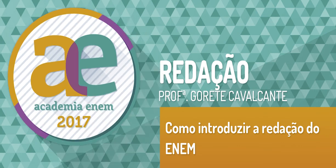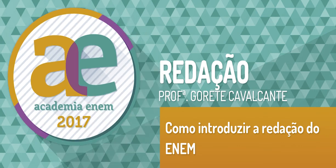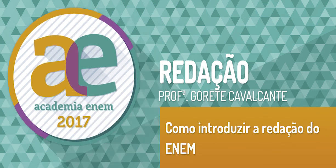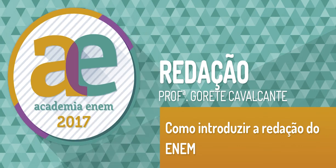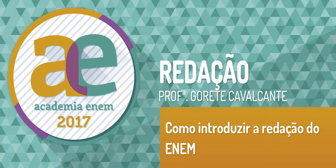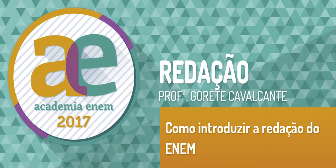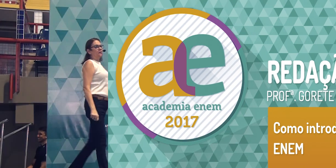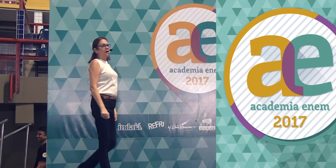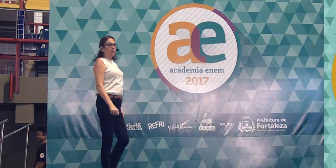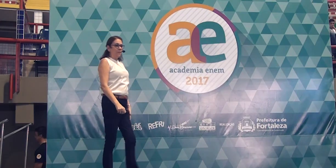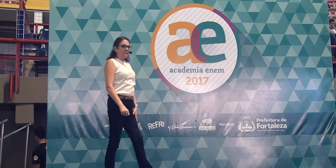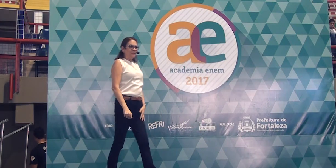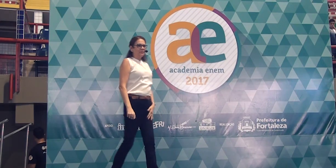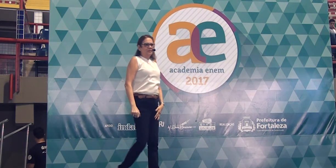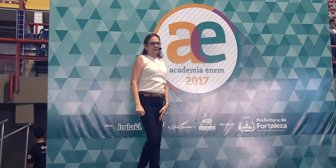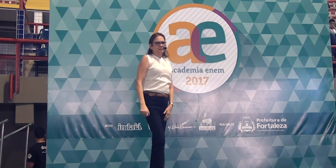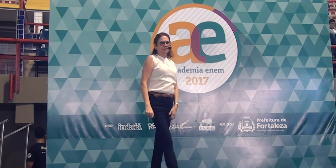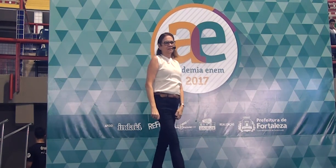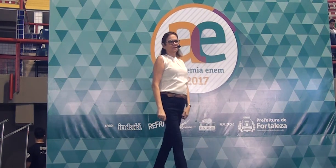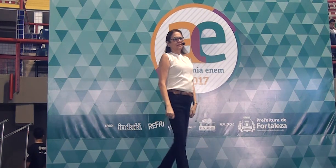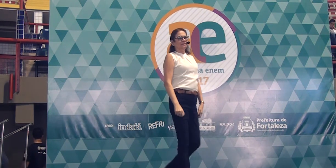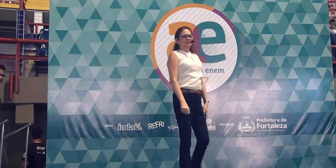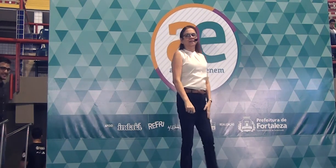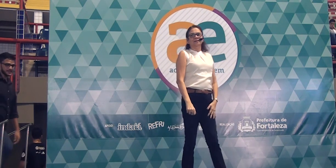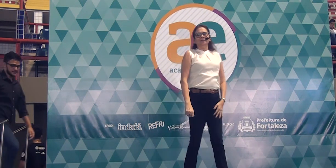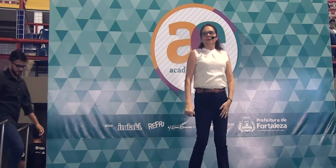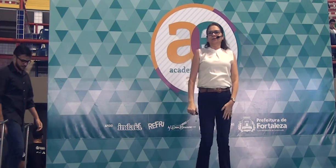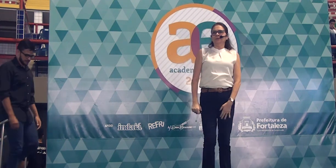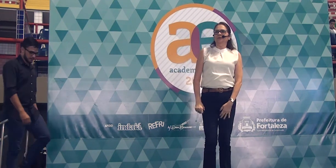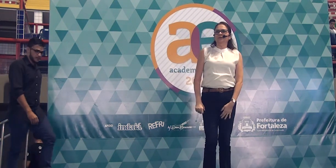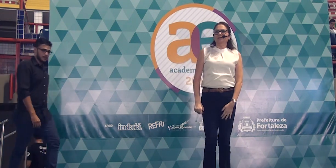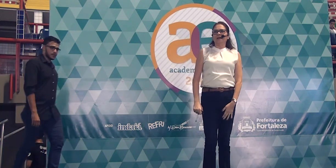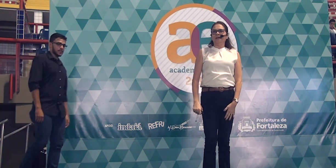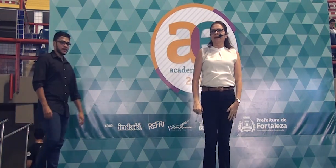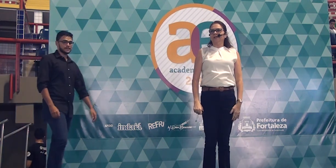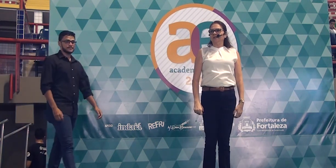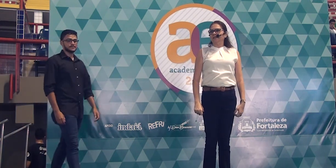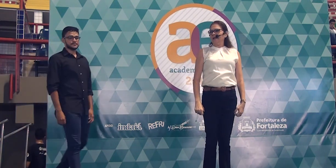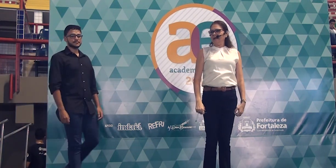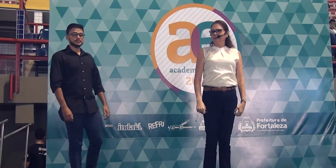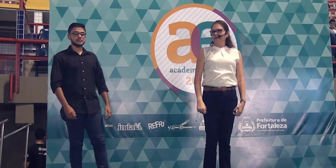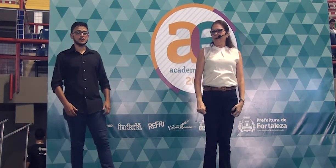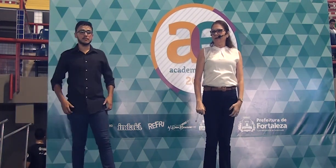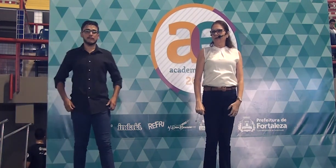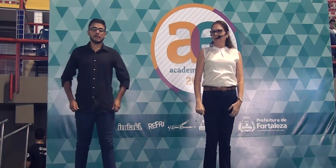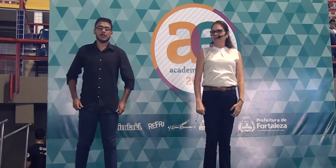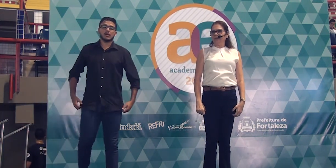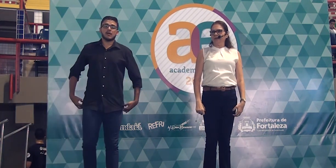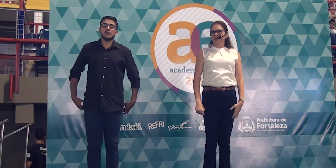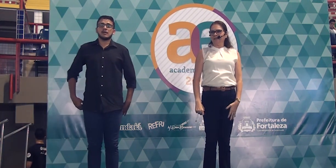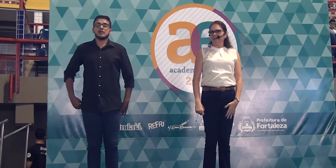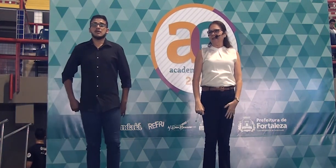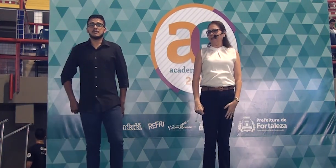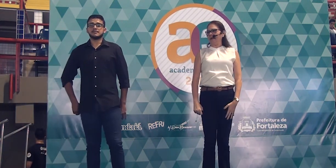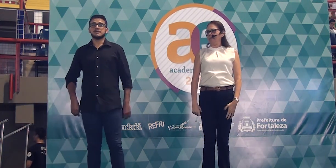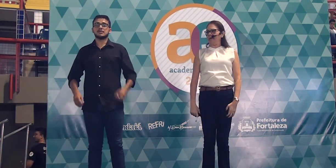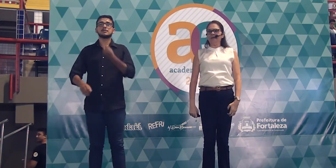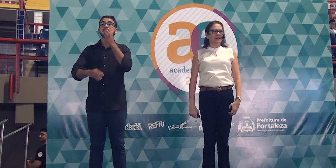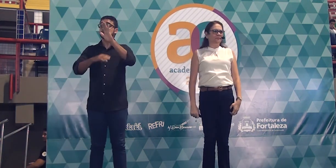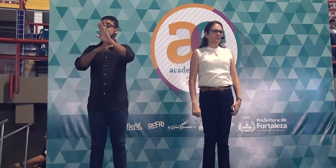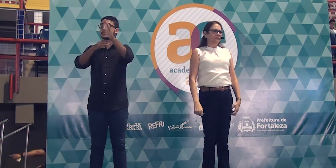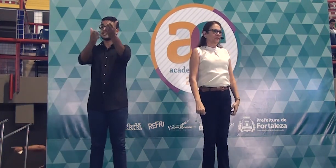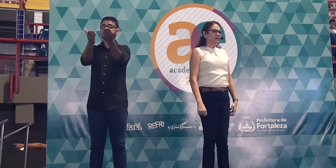Boa tarde pessoal, todo mundo já energizado, com nova mudança na